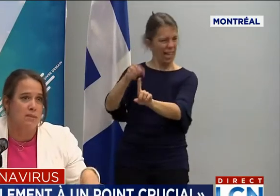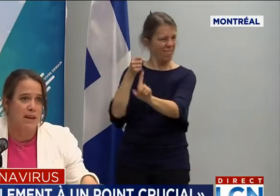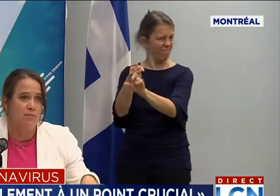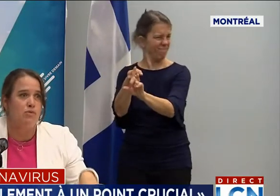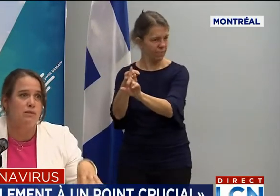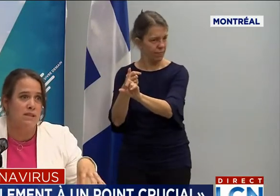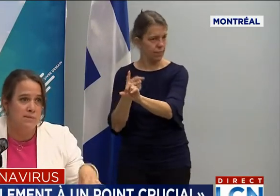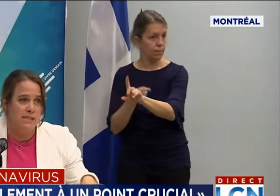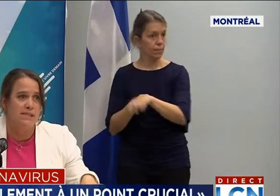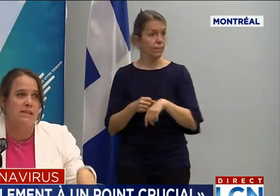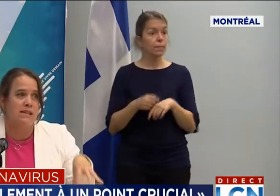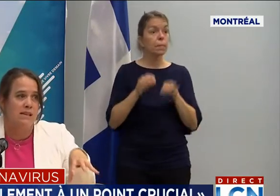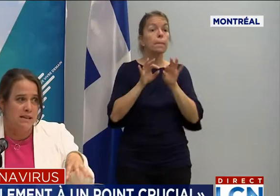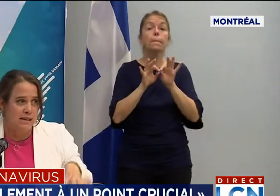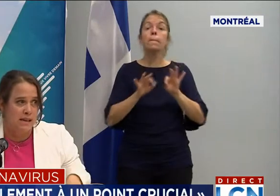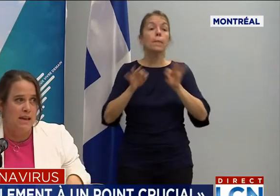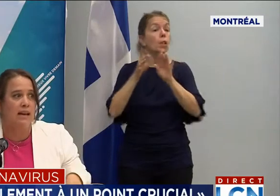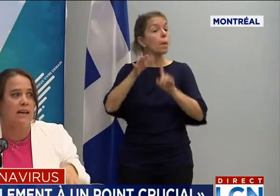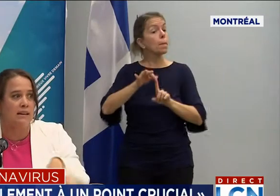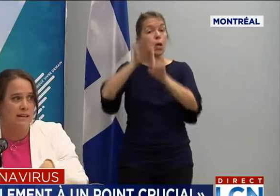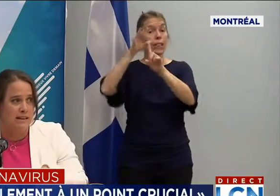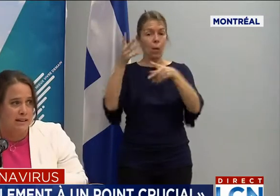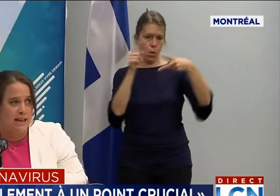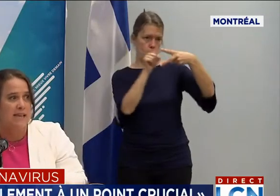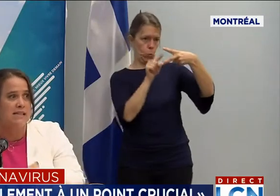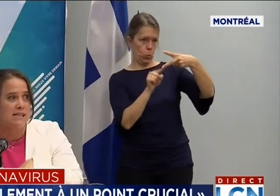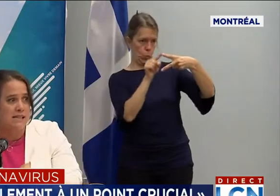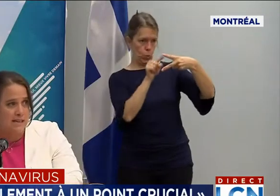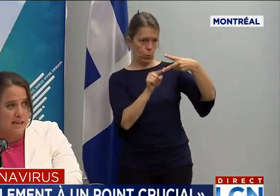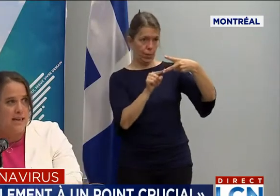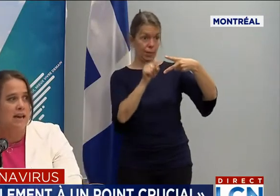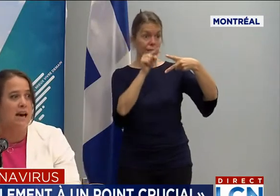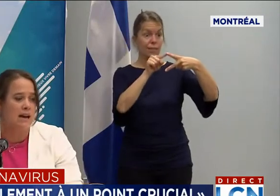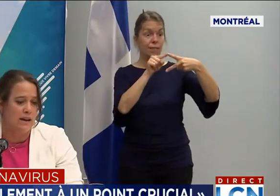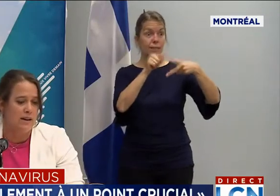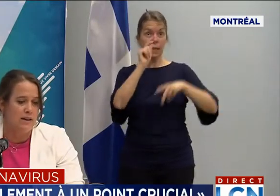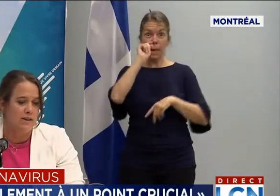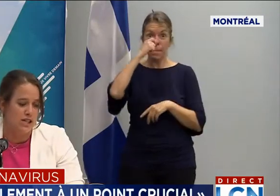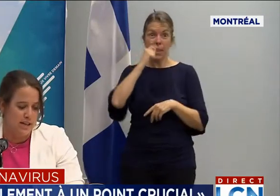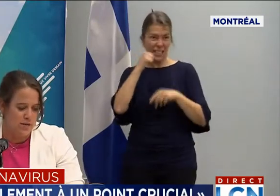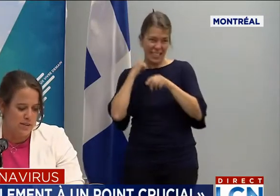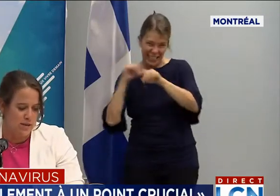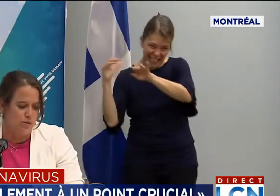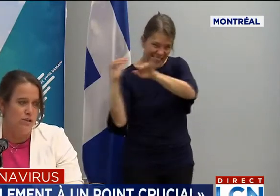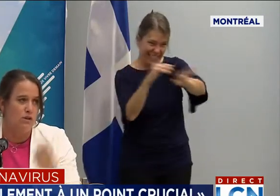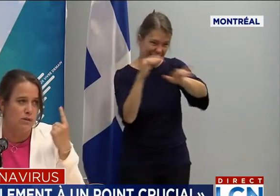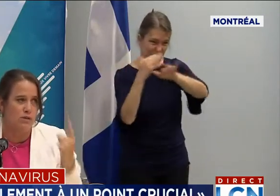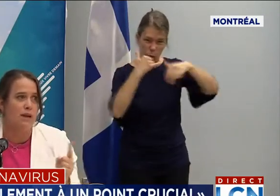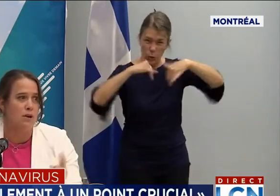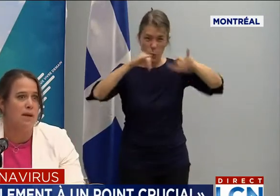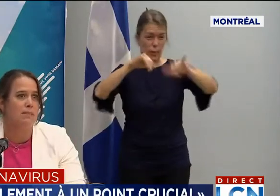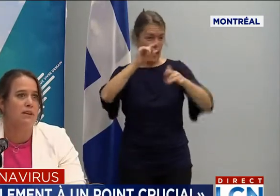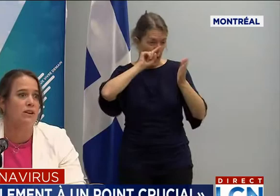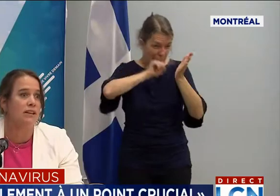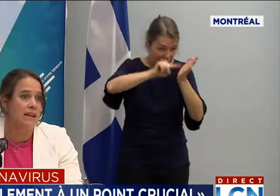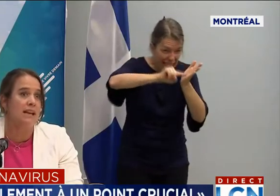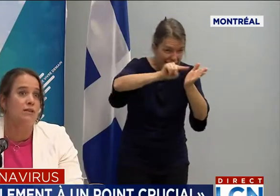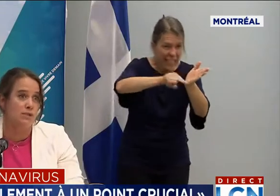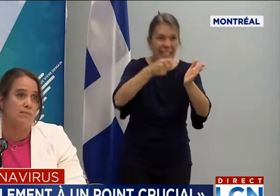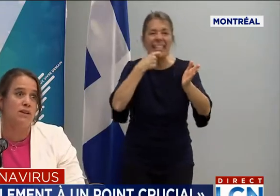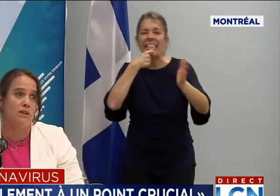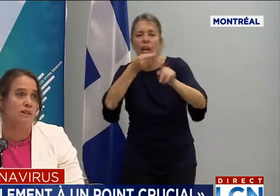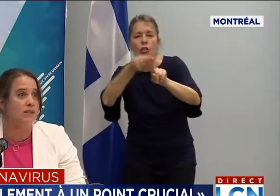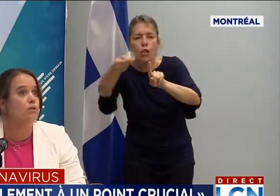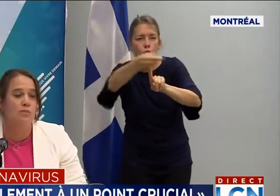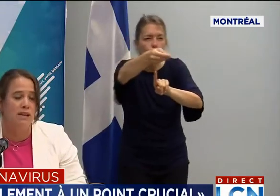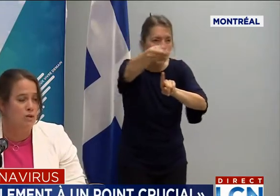'assurer qu'on est prêt pour dépister et enquêter, tracer et gérer nos éclosions. Donc, la première priorité. Et